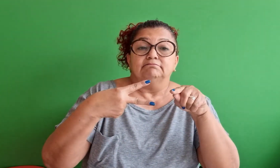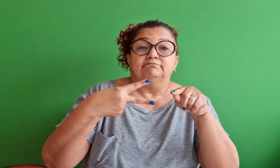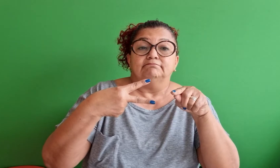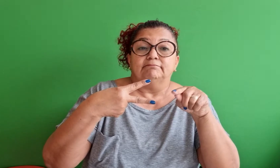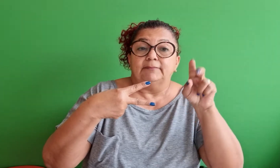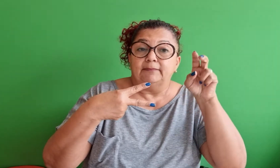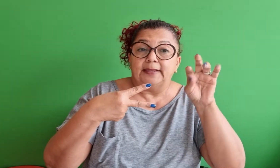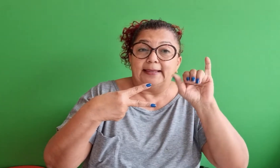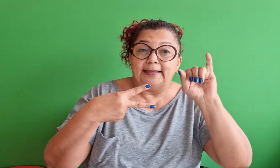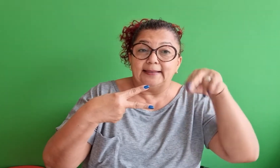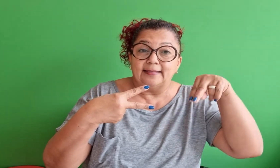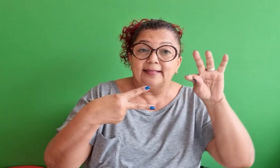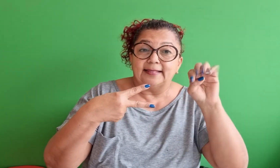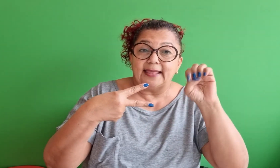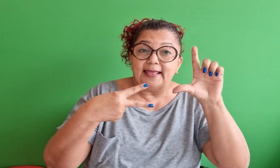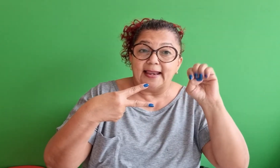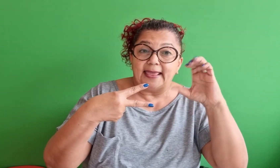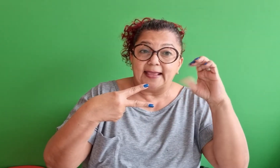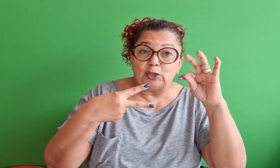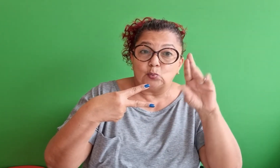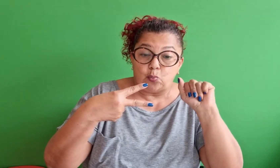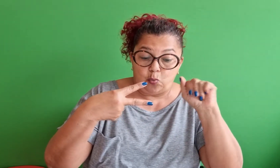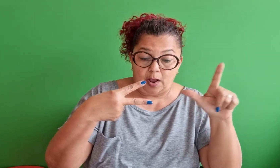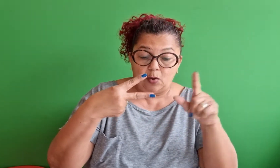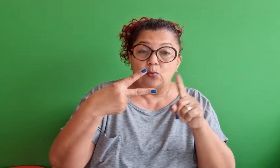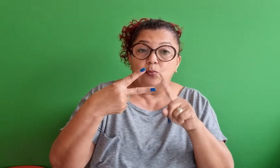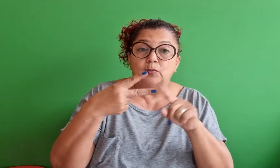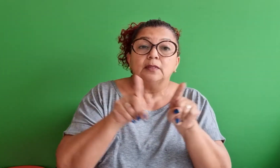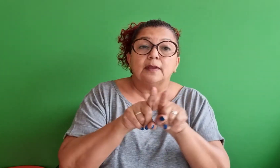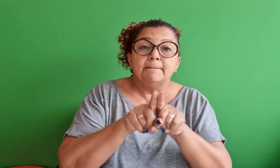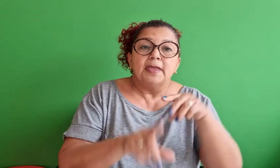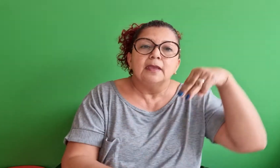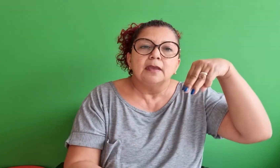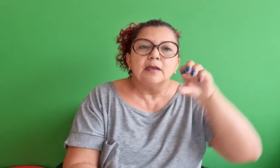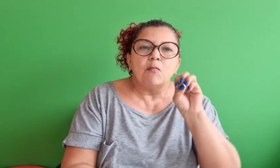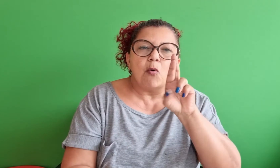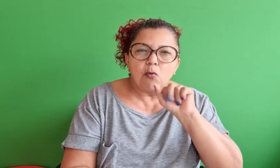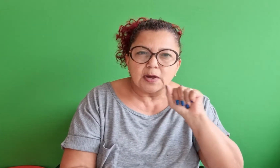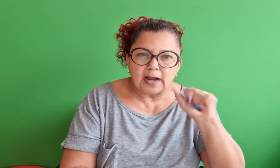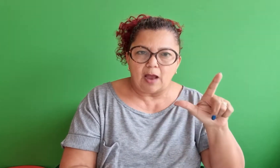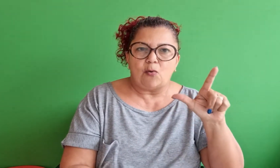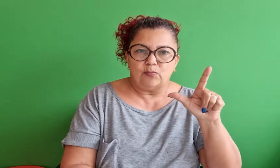Uma, que é a virtude, sobre a virtude, a intelectual e a moral.